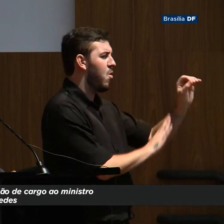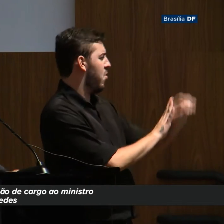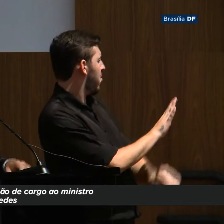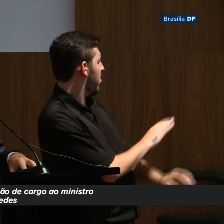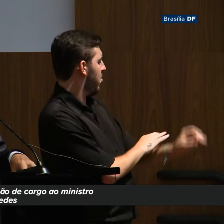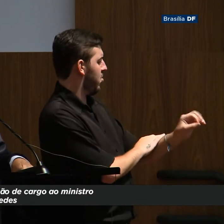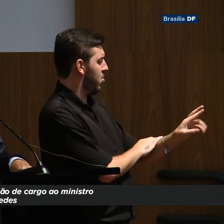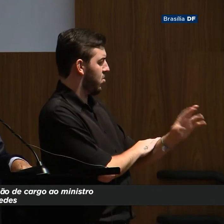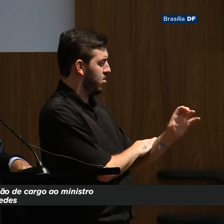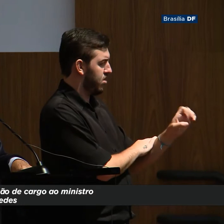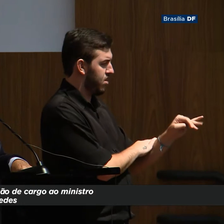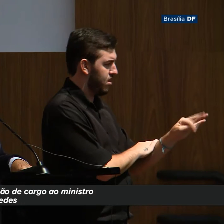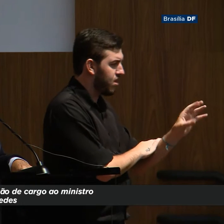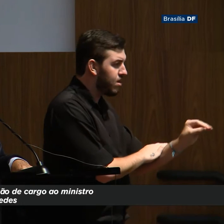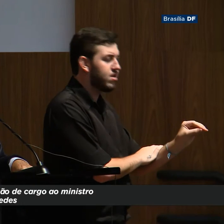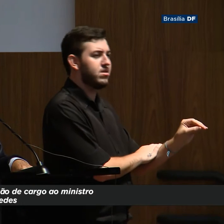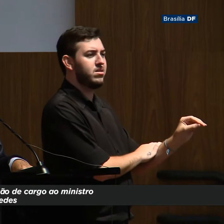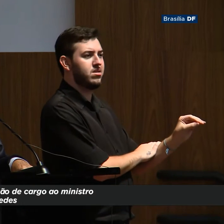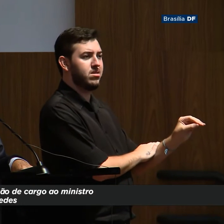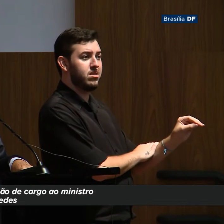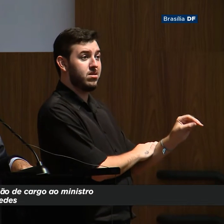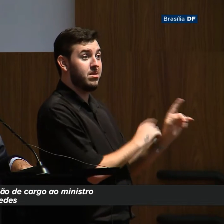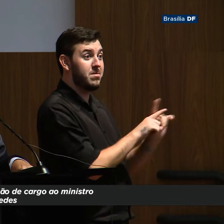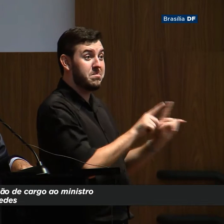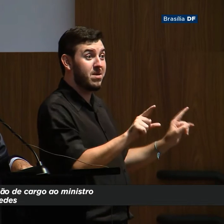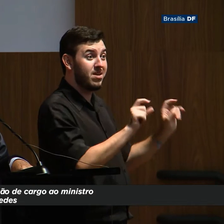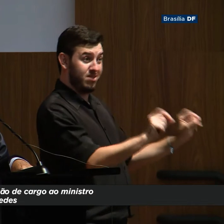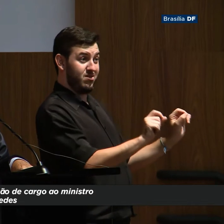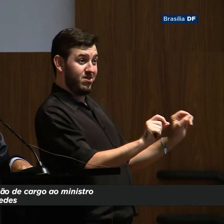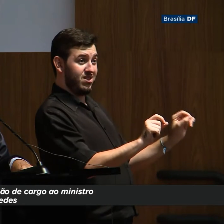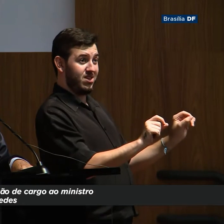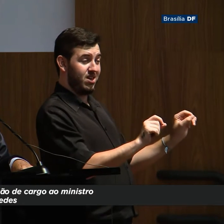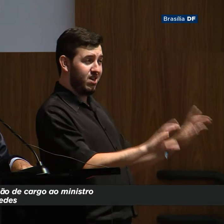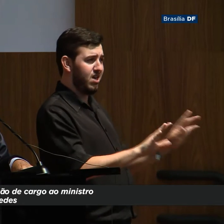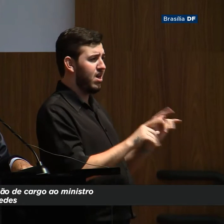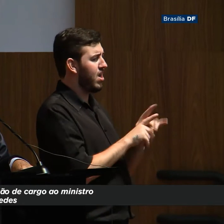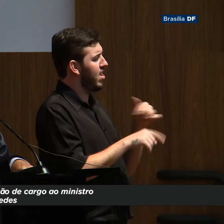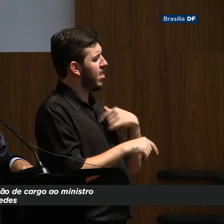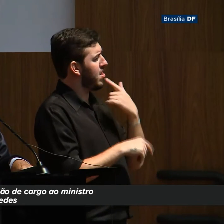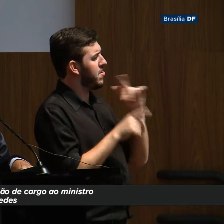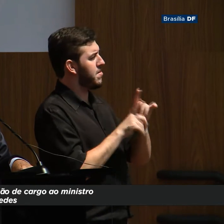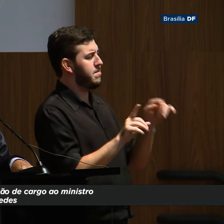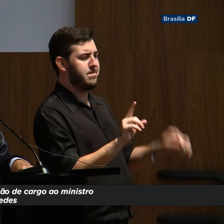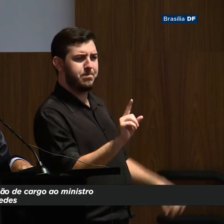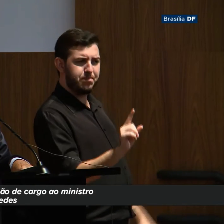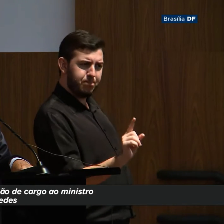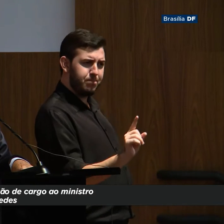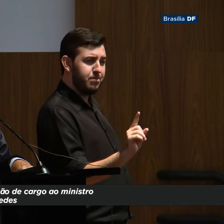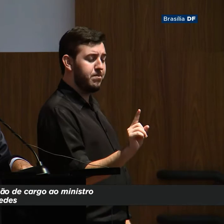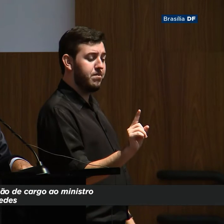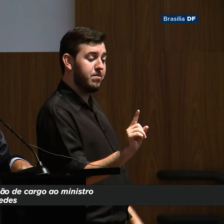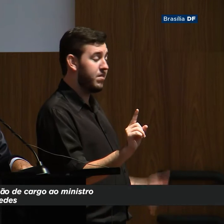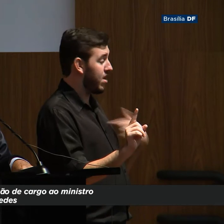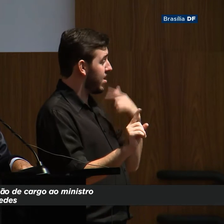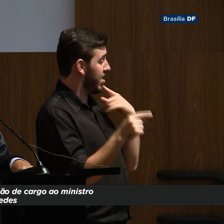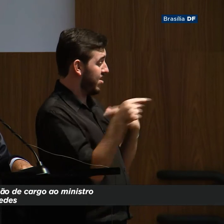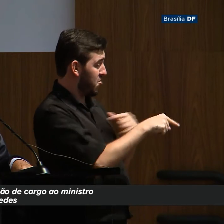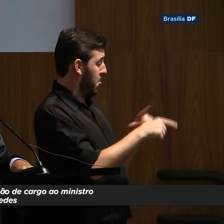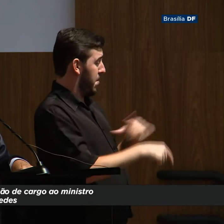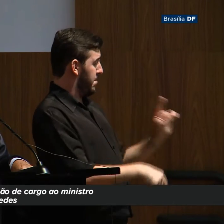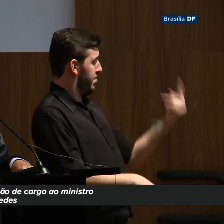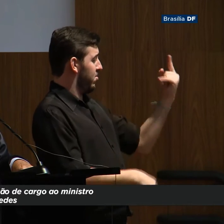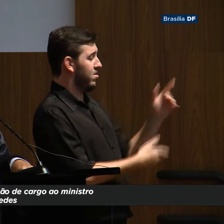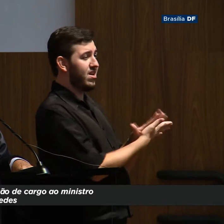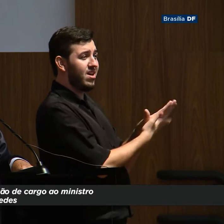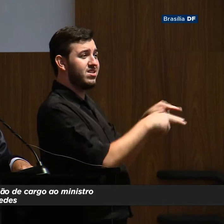e indexado às coisas que não são as prioridades da população brasileira, porque estão